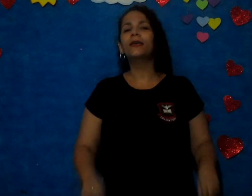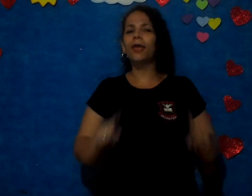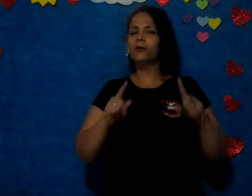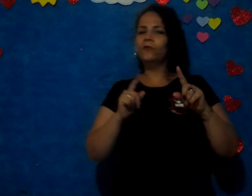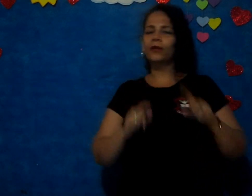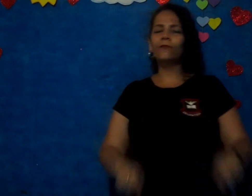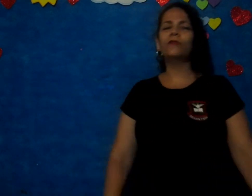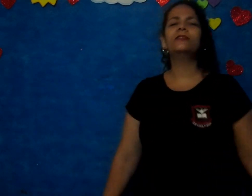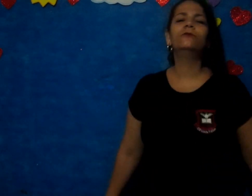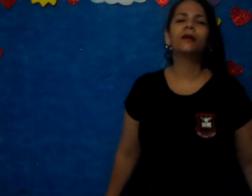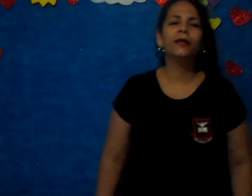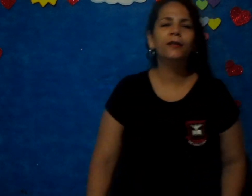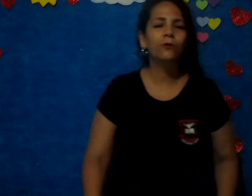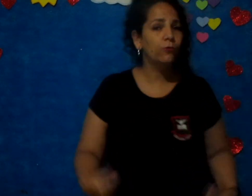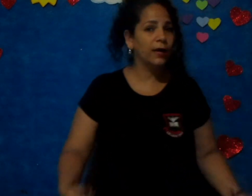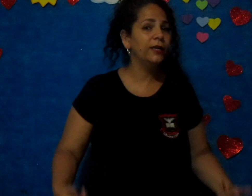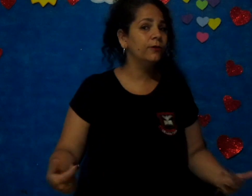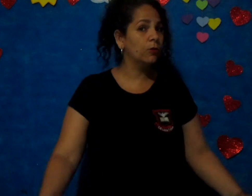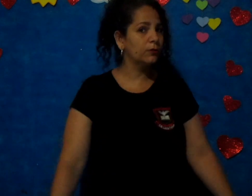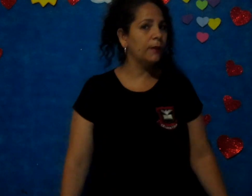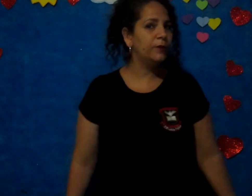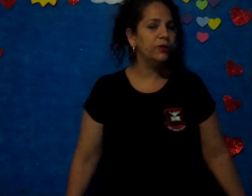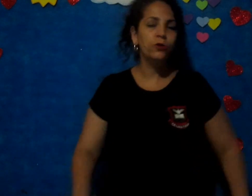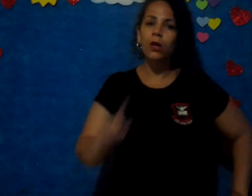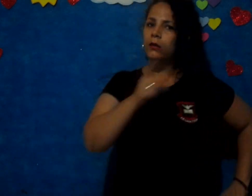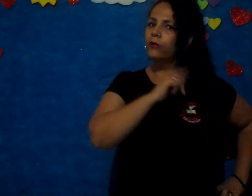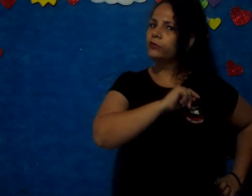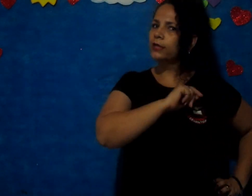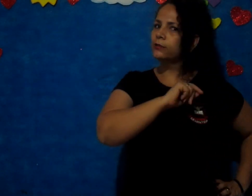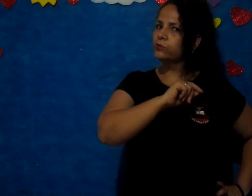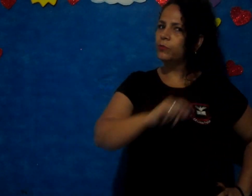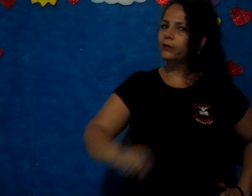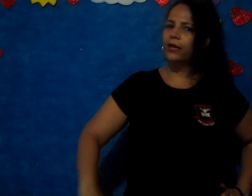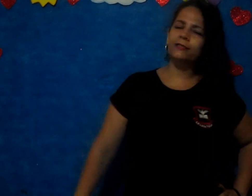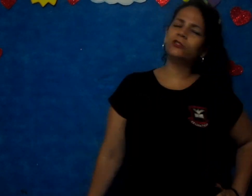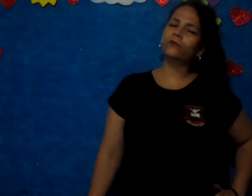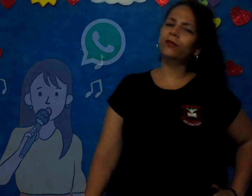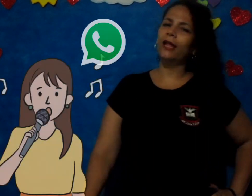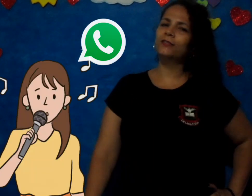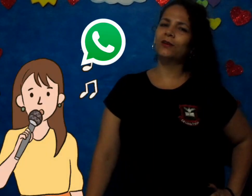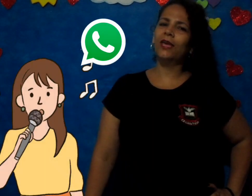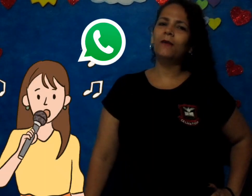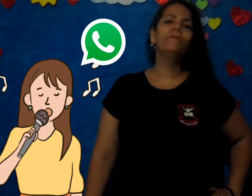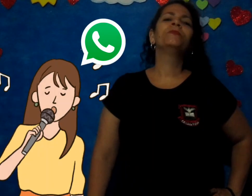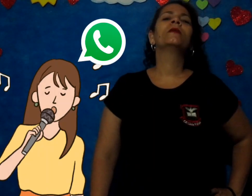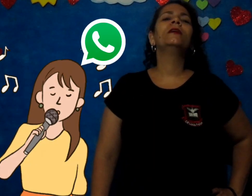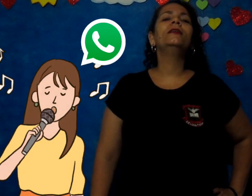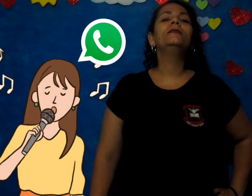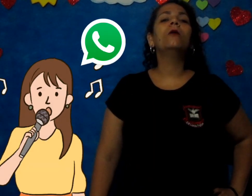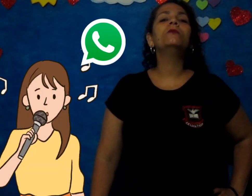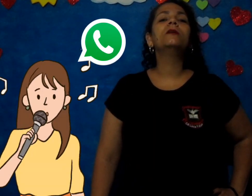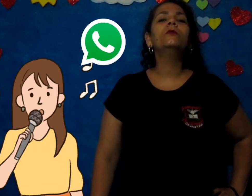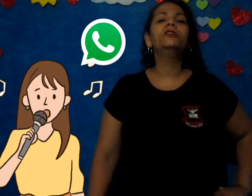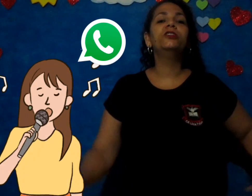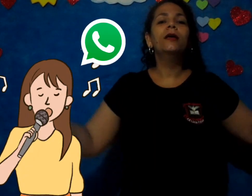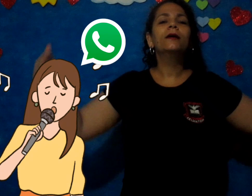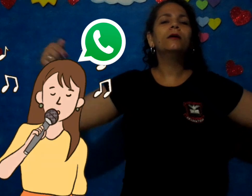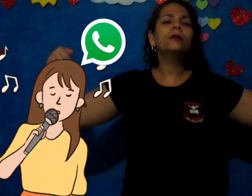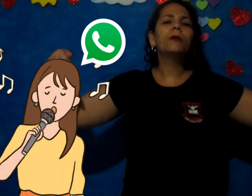Quero ver quem vai fazer com carinho e com capricho Não esqueçam de pintar as atividades, ok? Então, meus amores Cantem pra